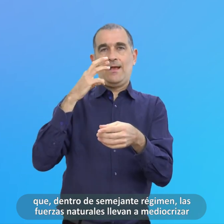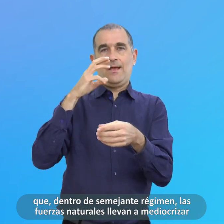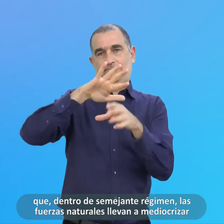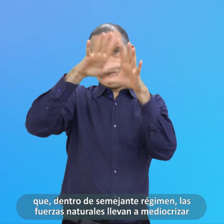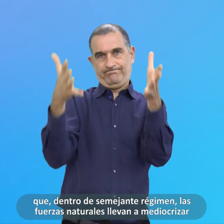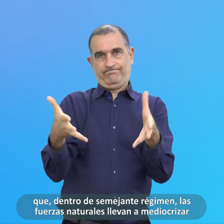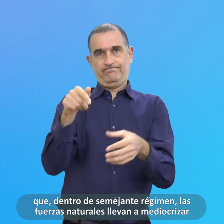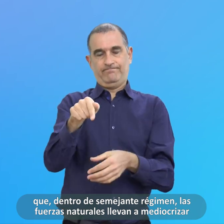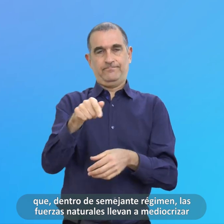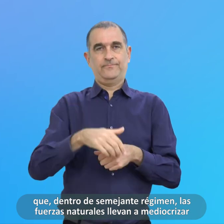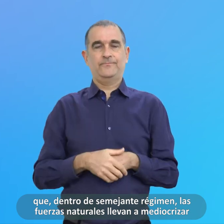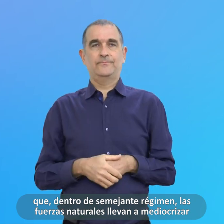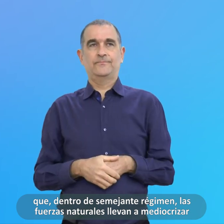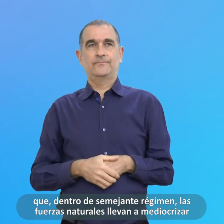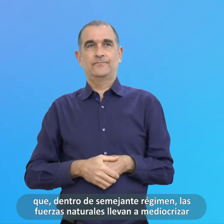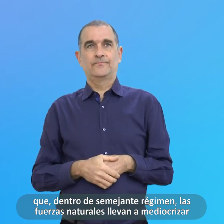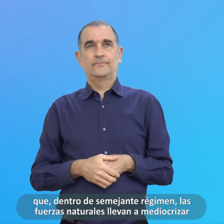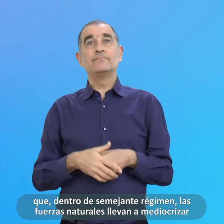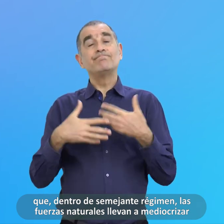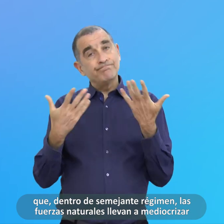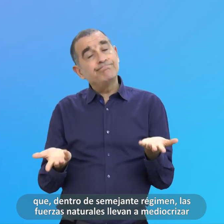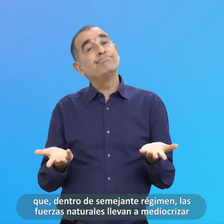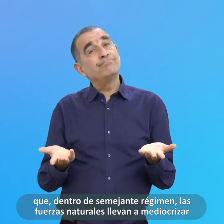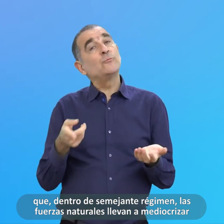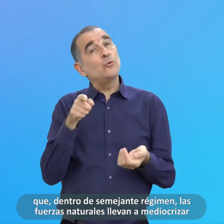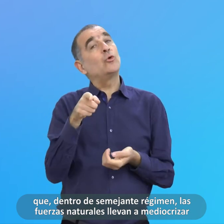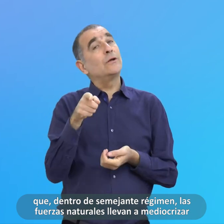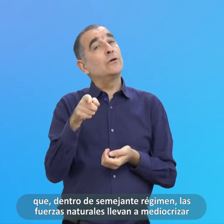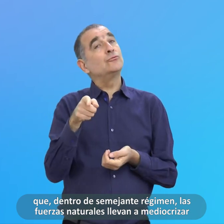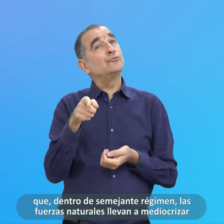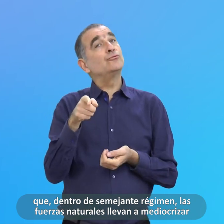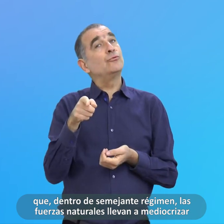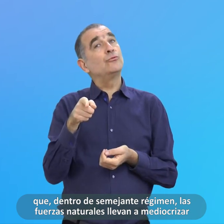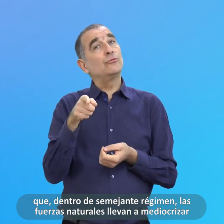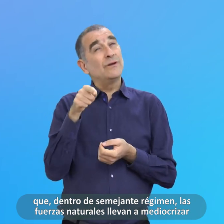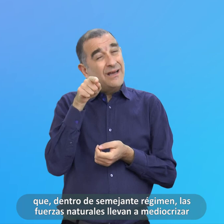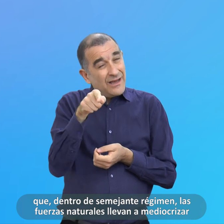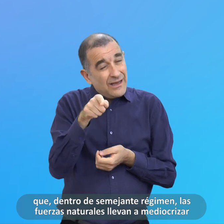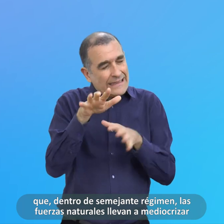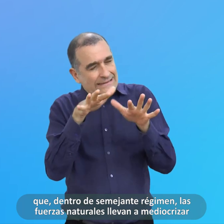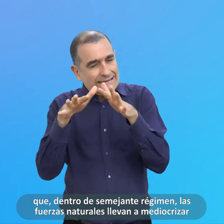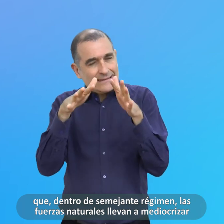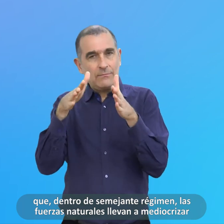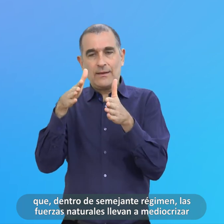eso es que Dentro de semejante régimen Las fuerzas